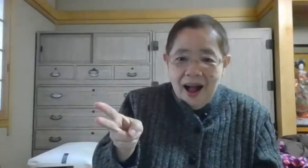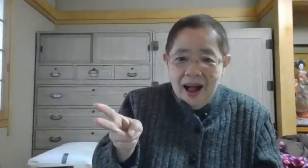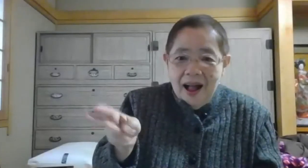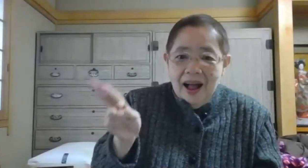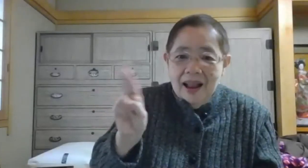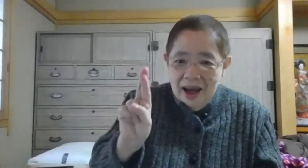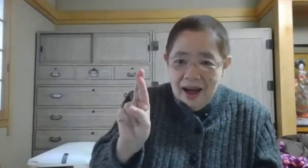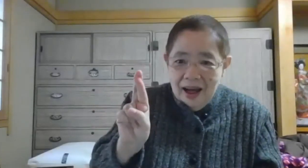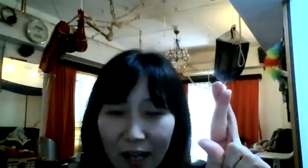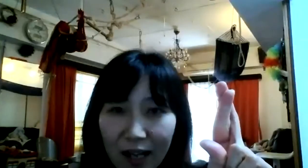ら、